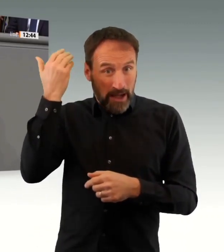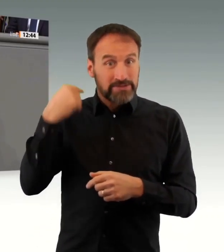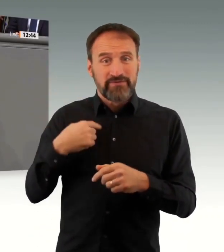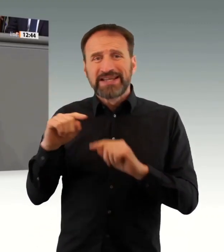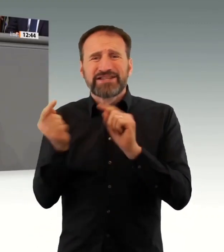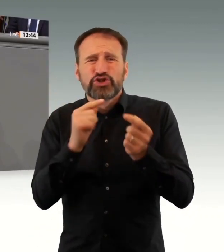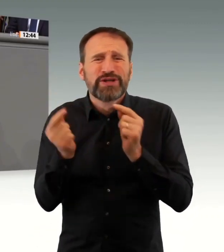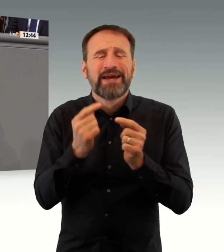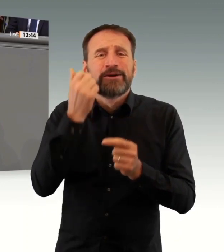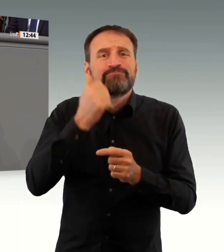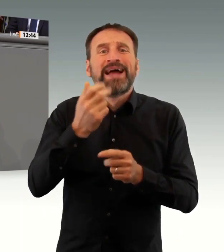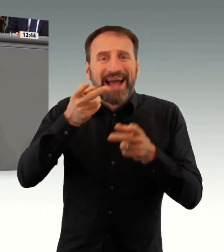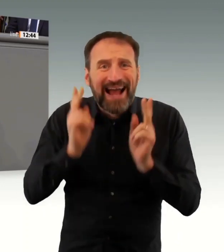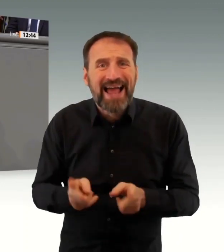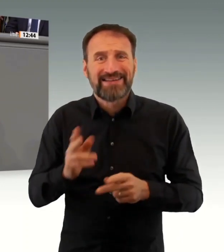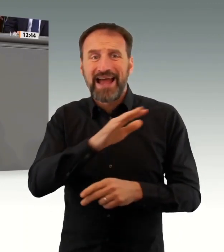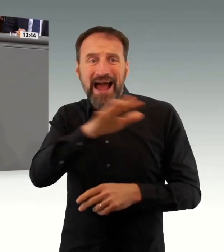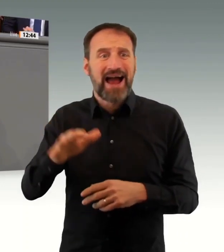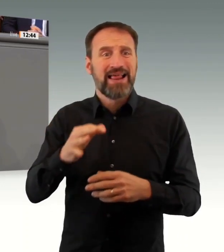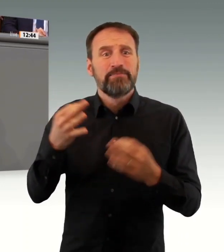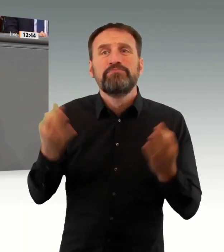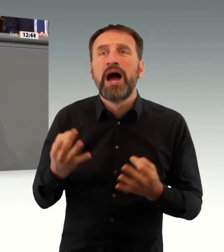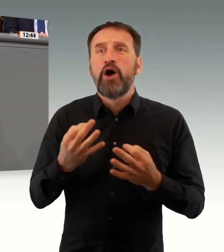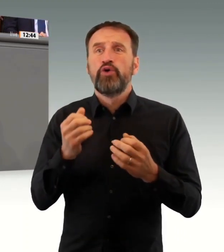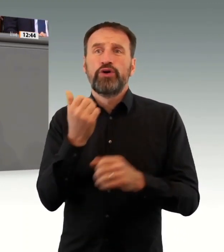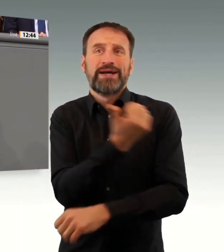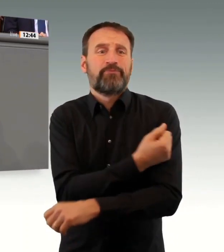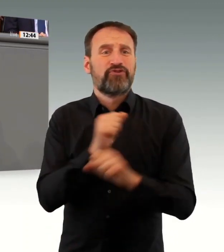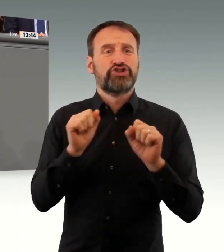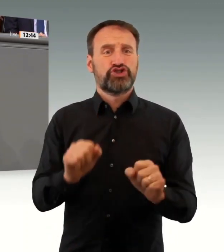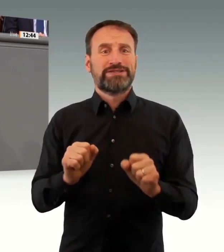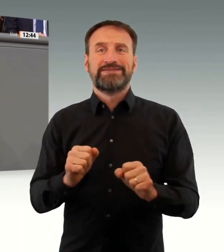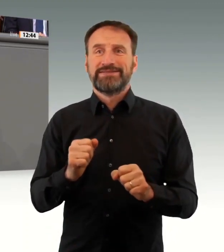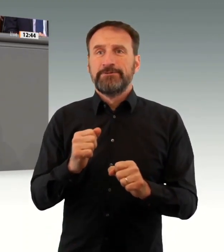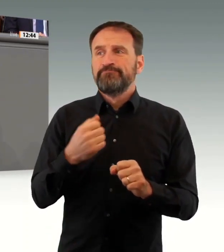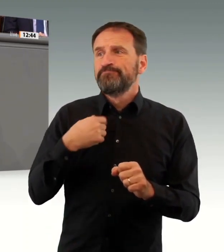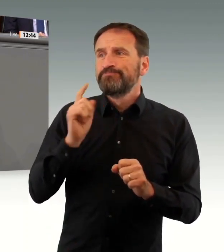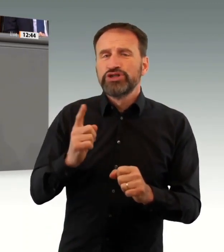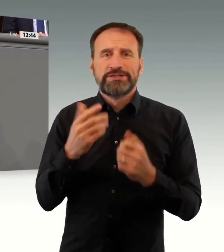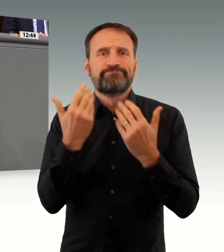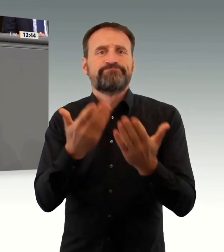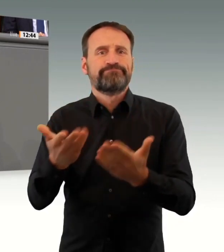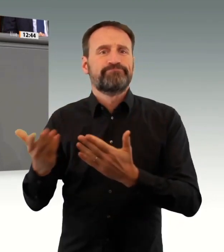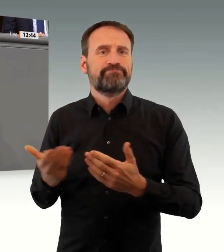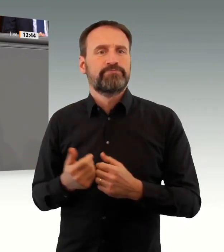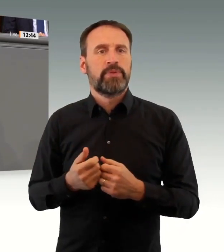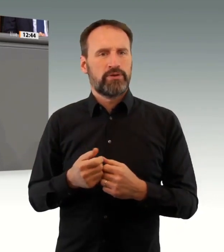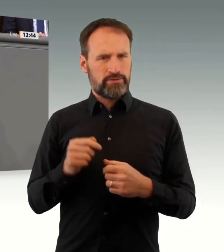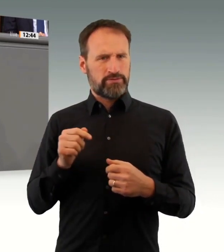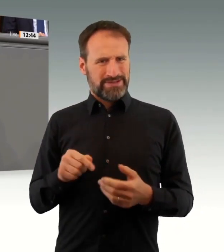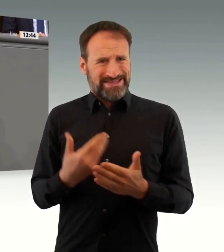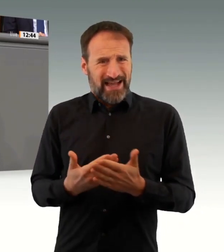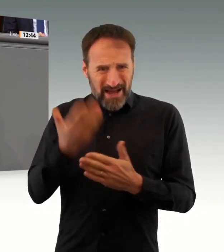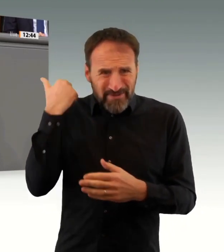Impfstoffen bekamen, umso enttäuschender, dass noch viel zu viele von Ihnen diese